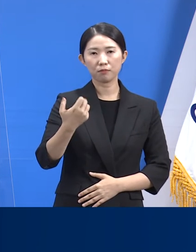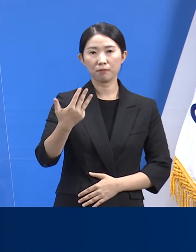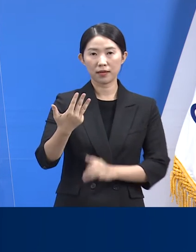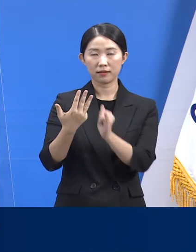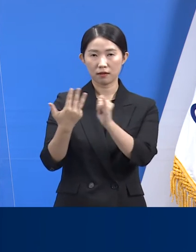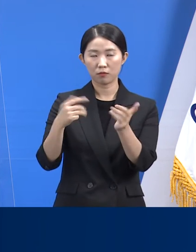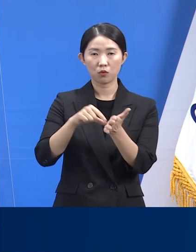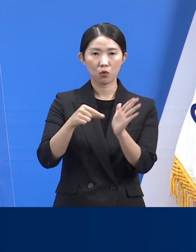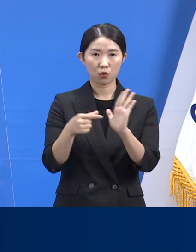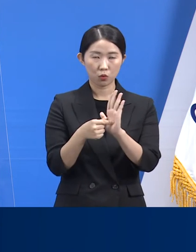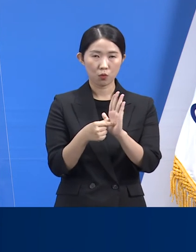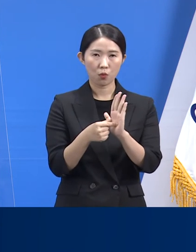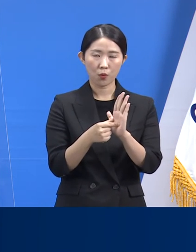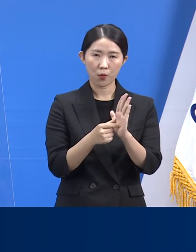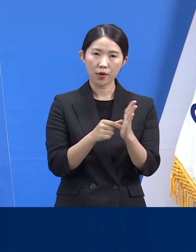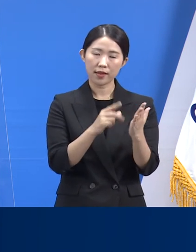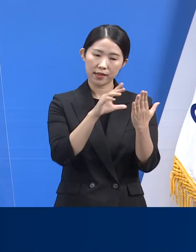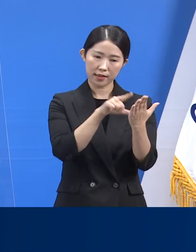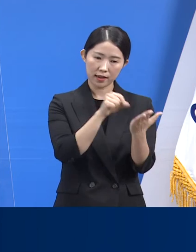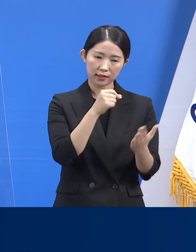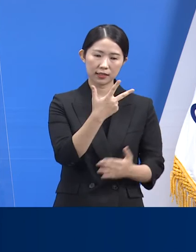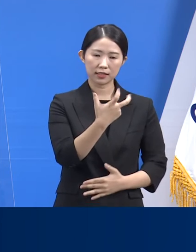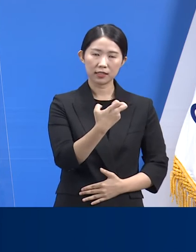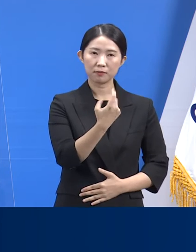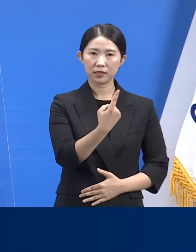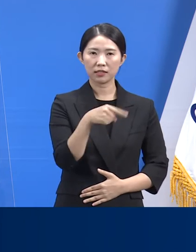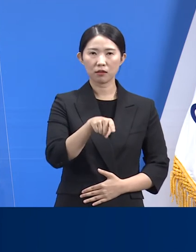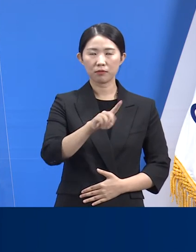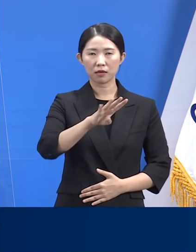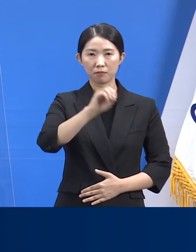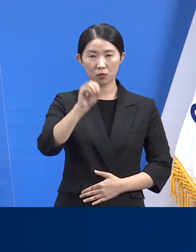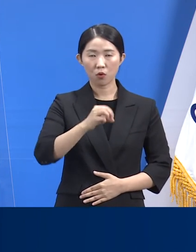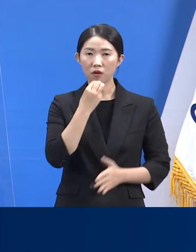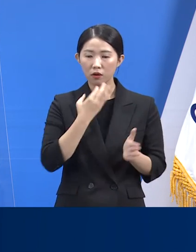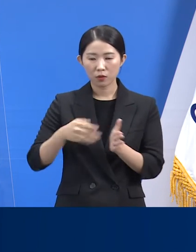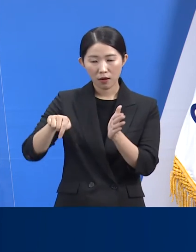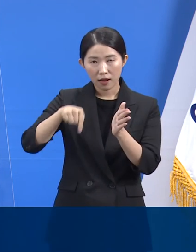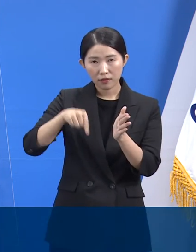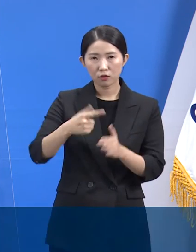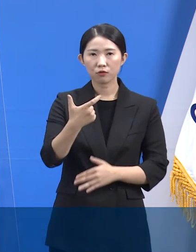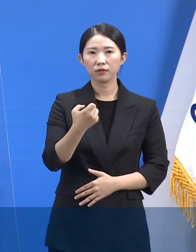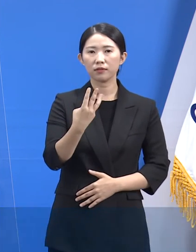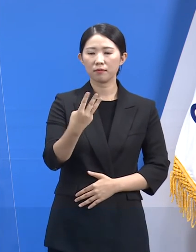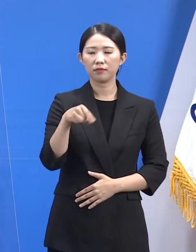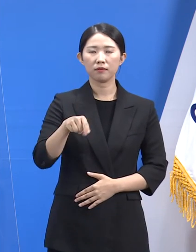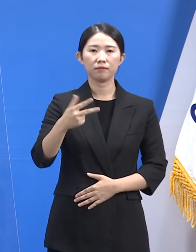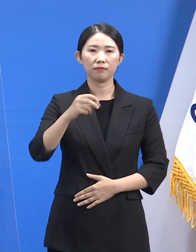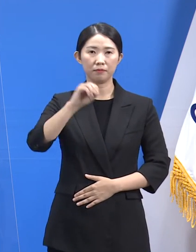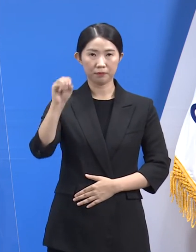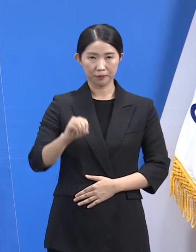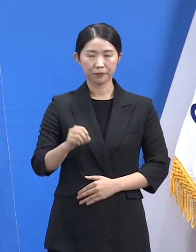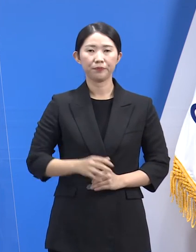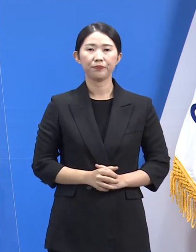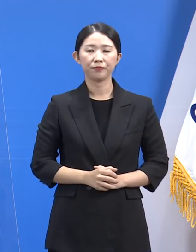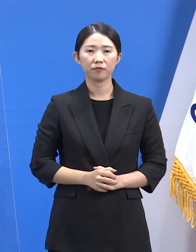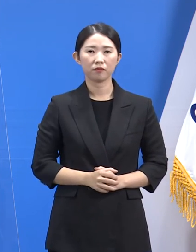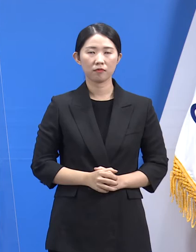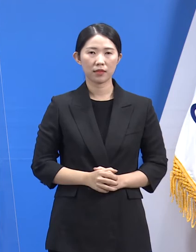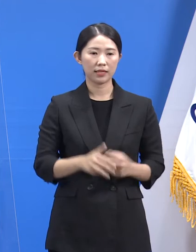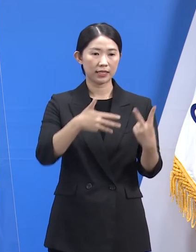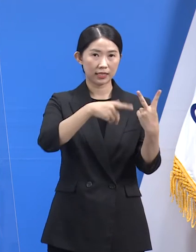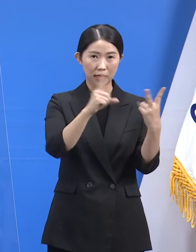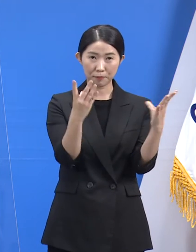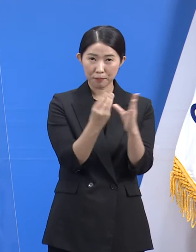접종 대상자의 71.4% 경기도 인구 대비 63.7%입니다. 접종 완료자는